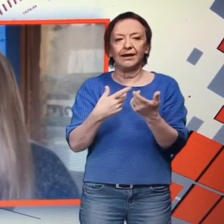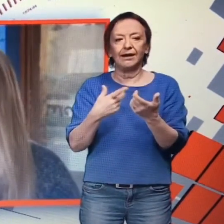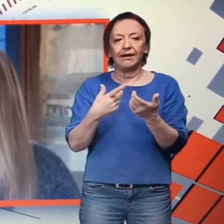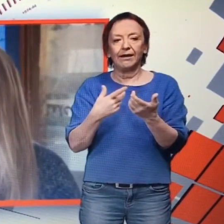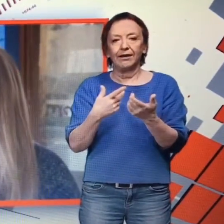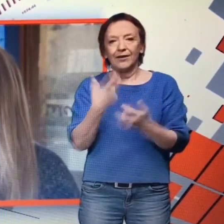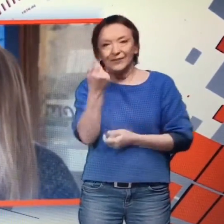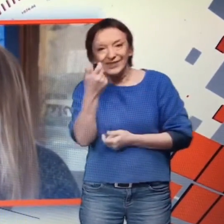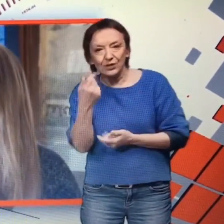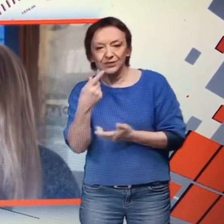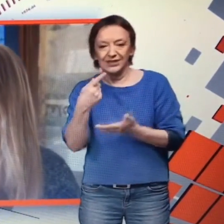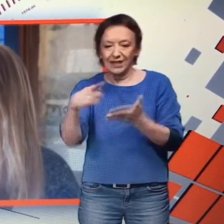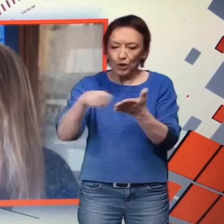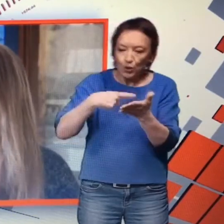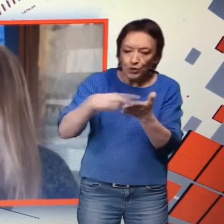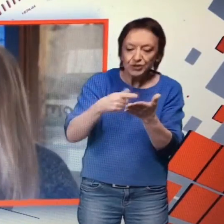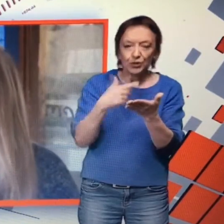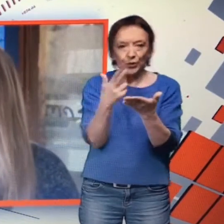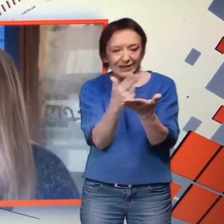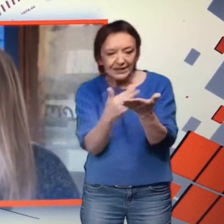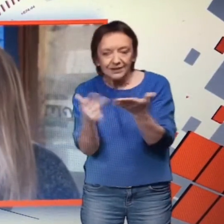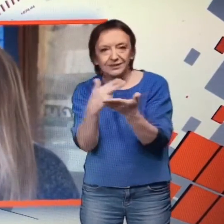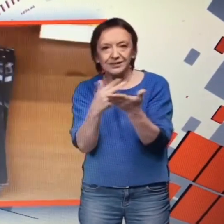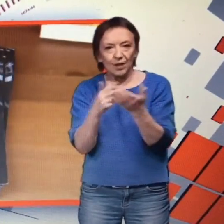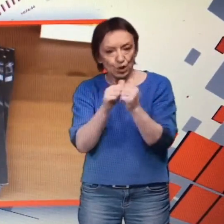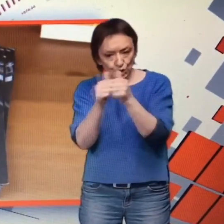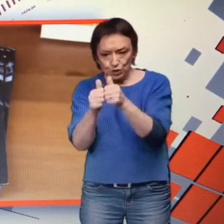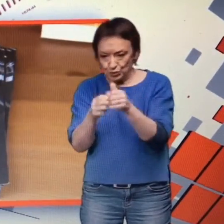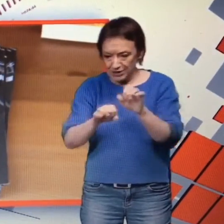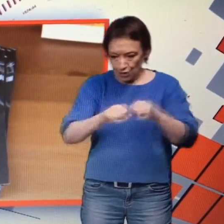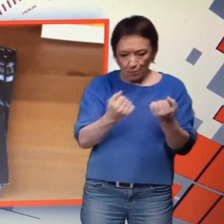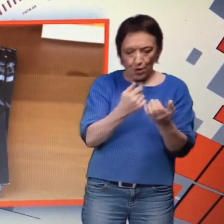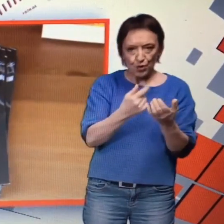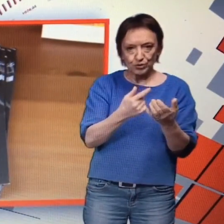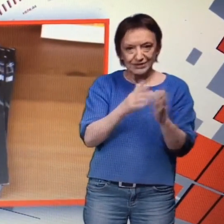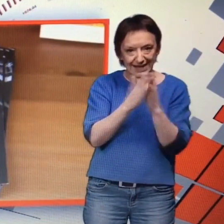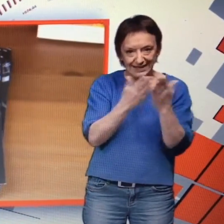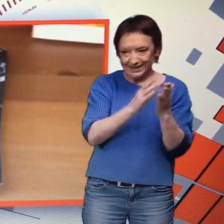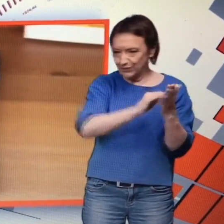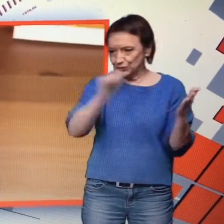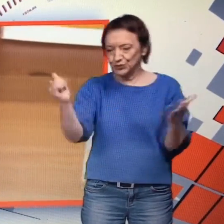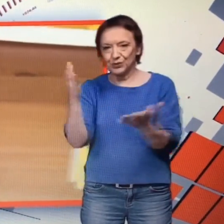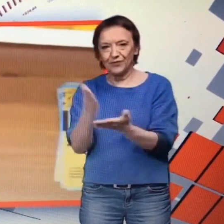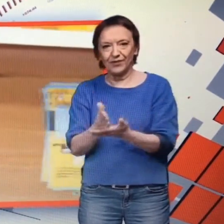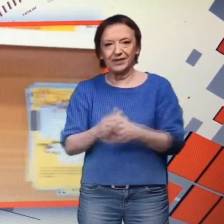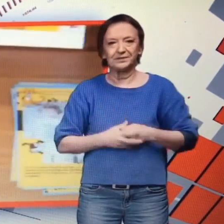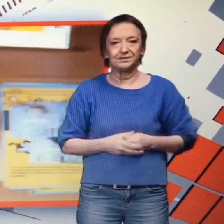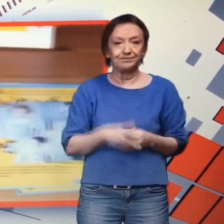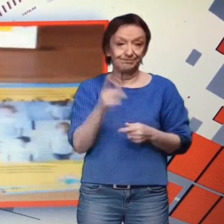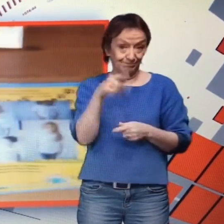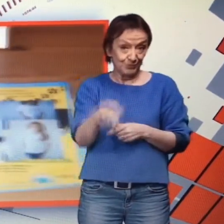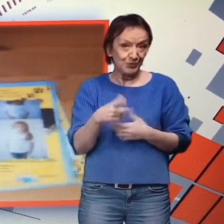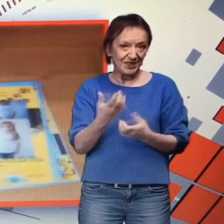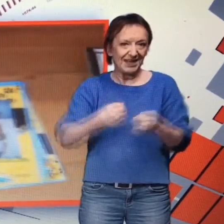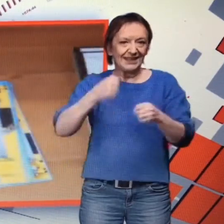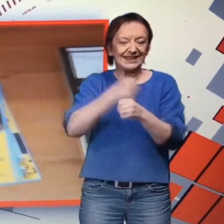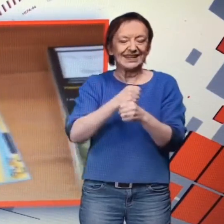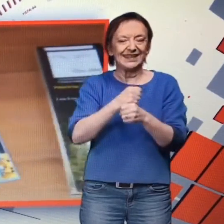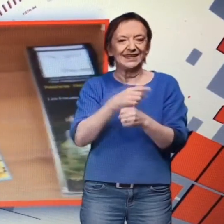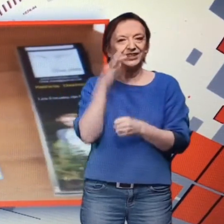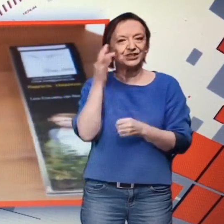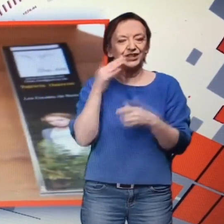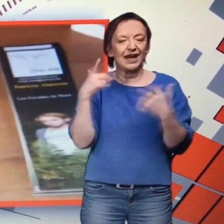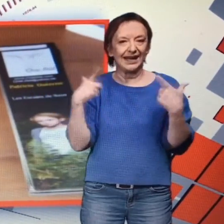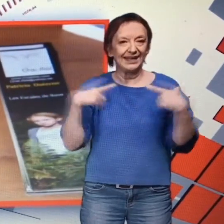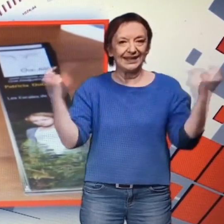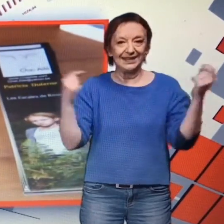de'illustration. Donc de vraiment suivre l'auteur du début jusqu'à la fin. Et c'est comme ça que Le chat ailé est né. En un peu moins de trois ans, six livres